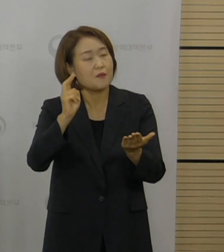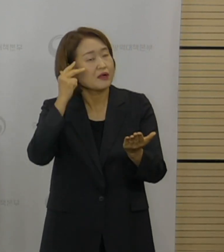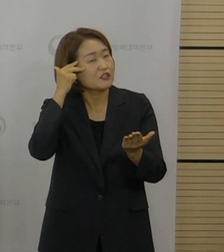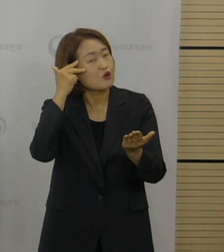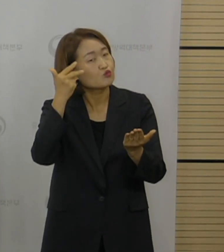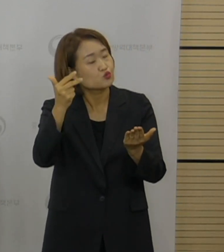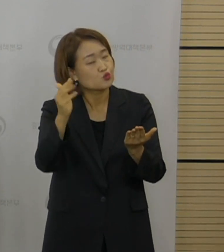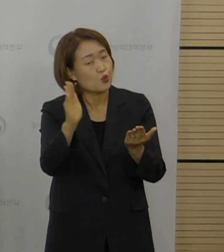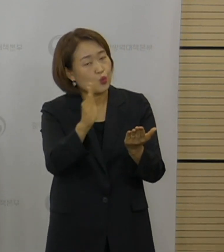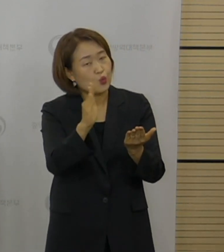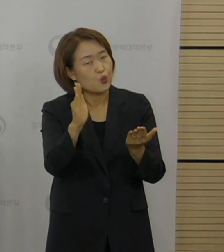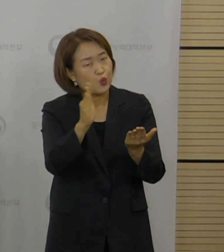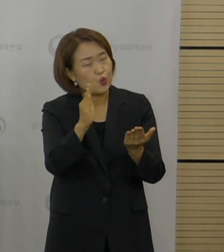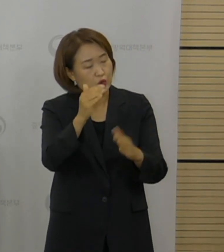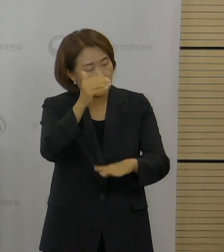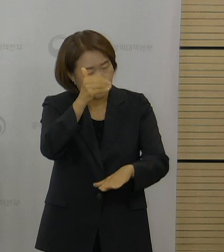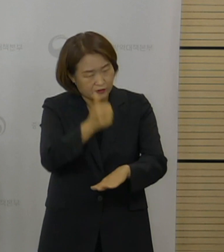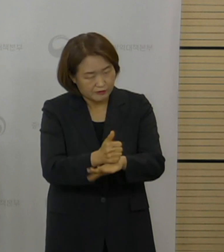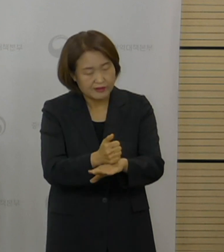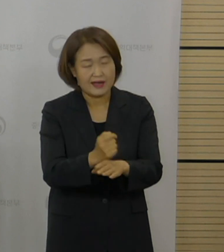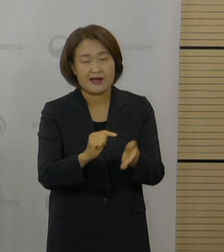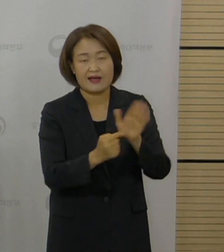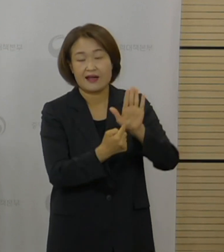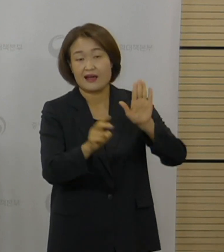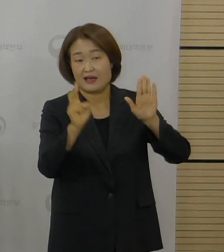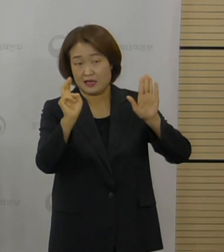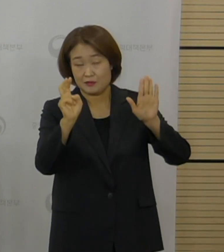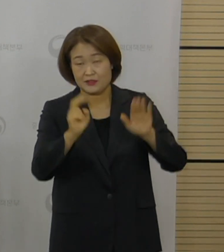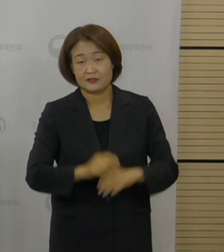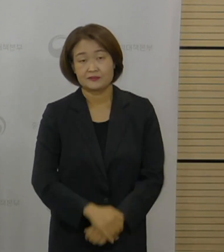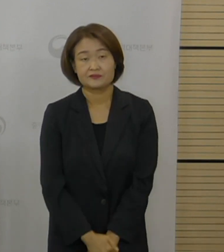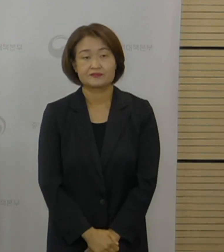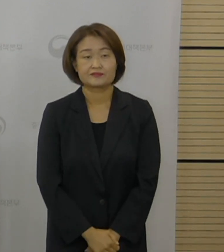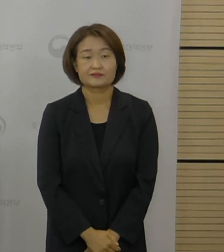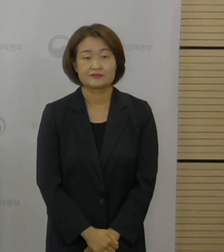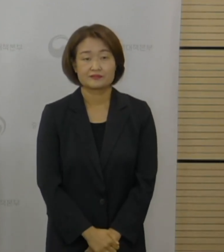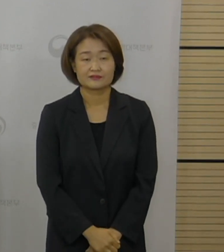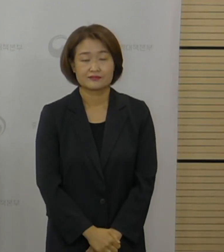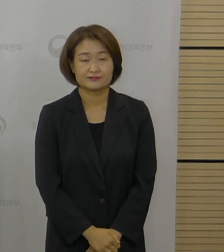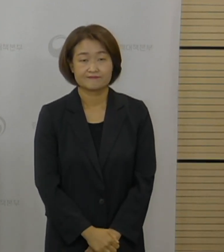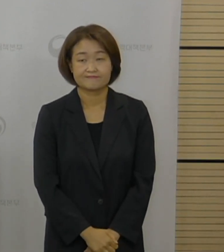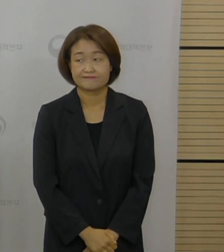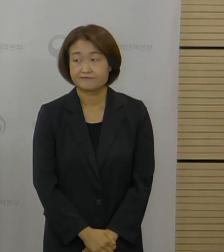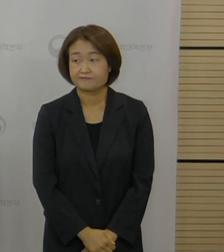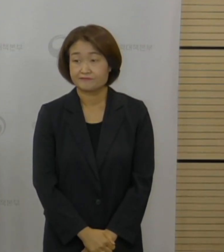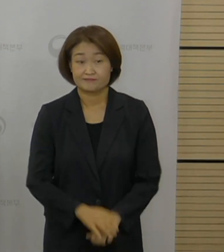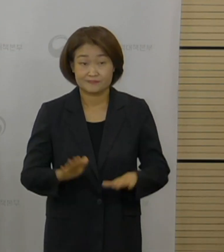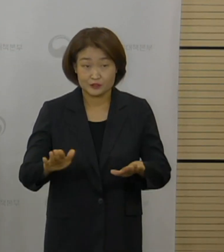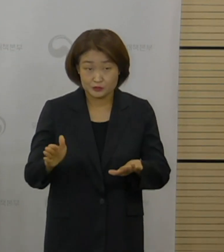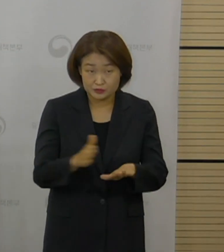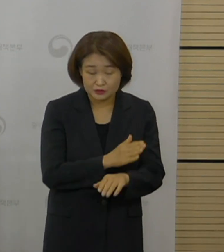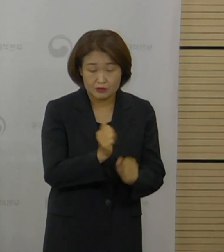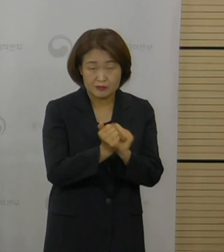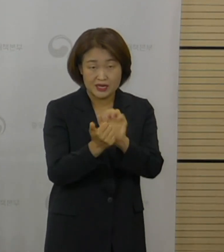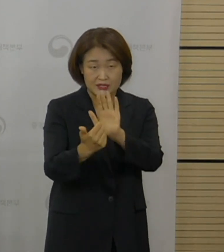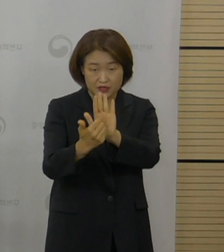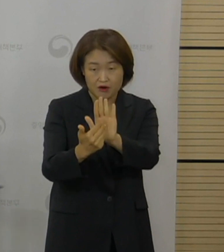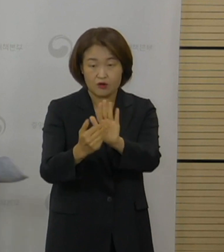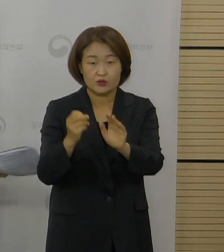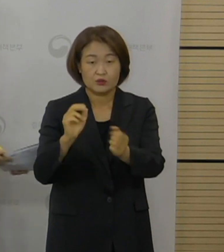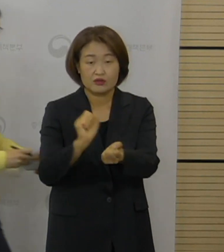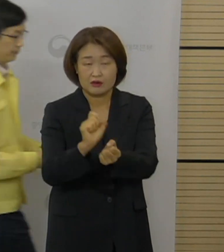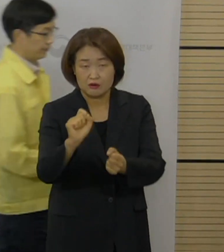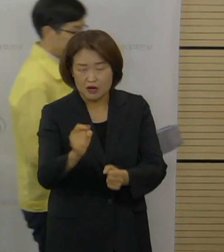결과를 말씀을 드릴 수 있을 것 같습니다. 네, 그럼 지금부터는 방역 또 역학조사와